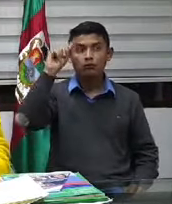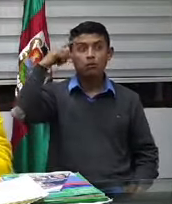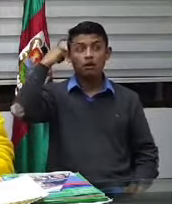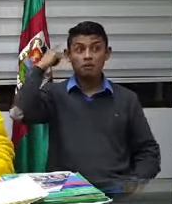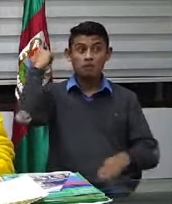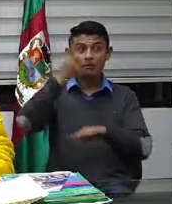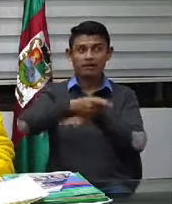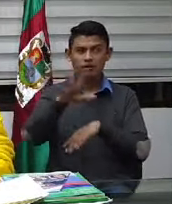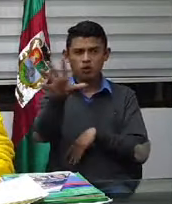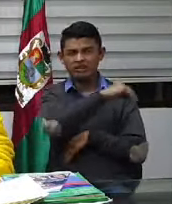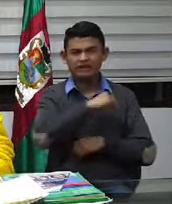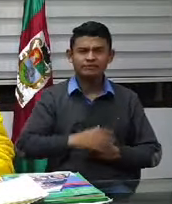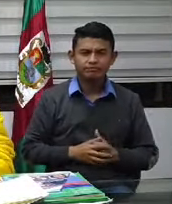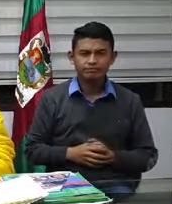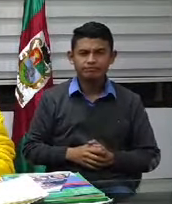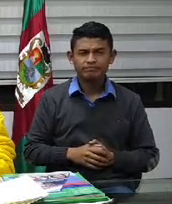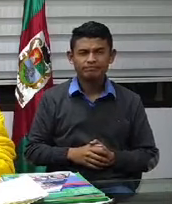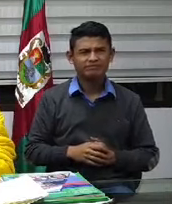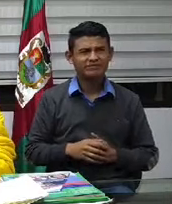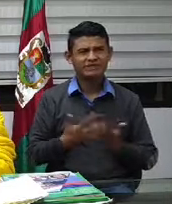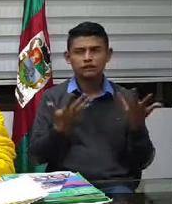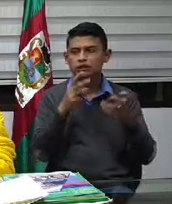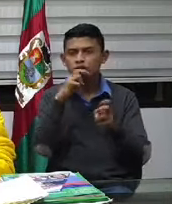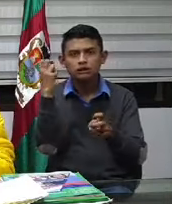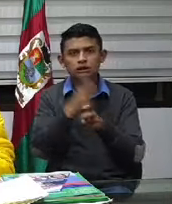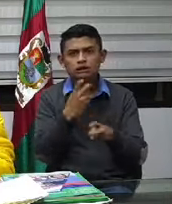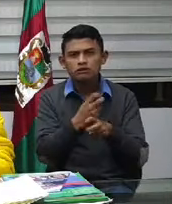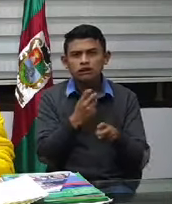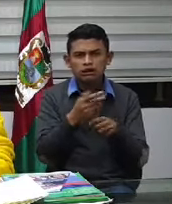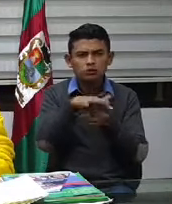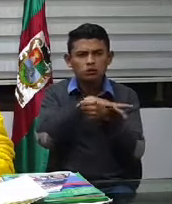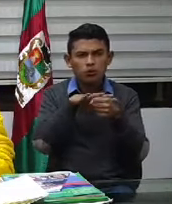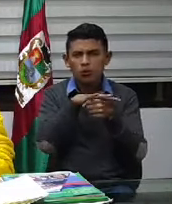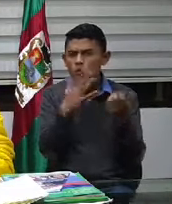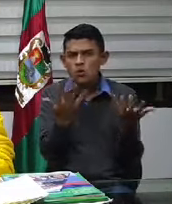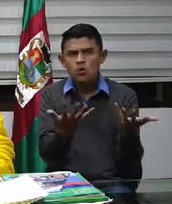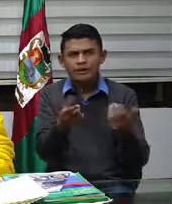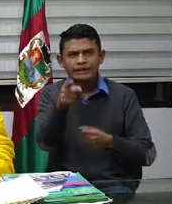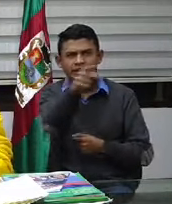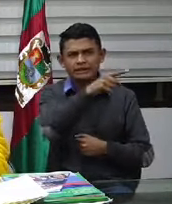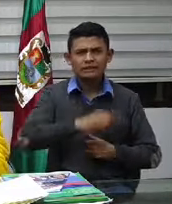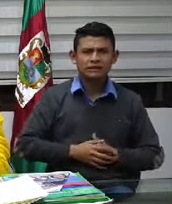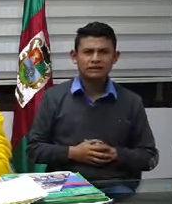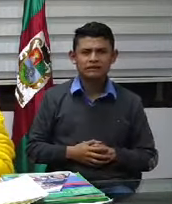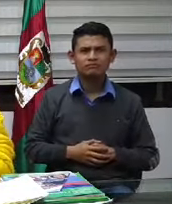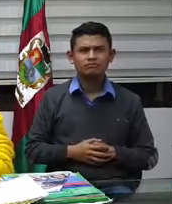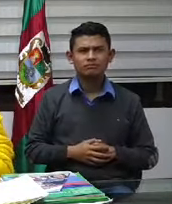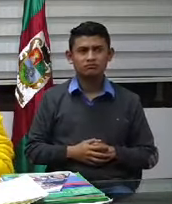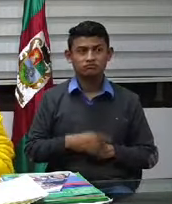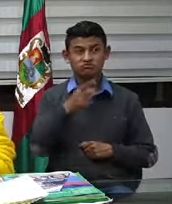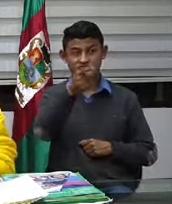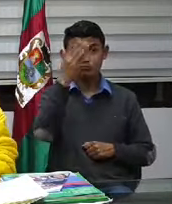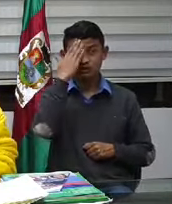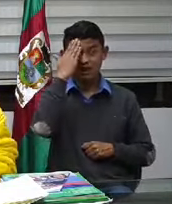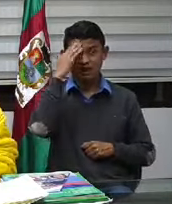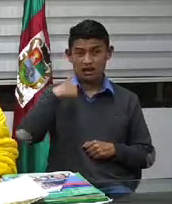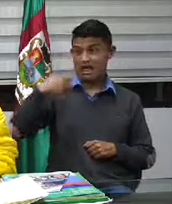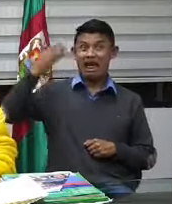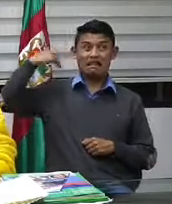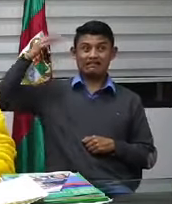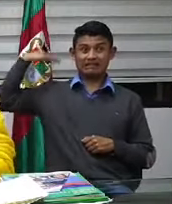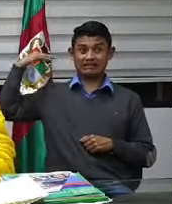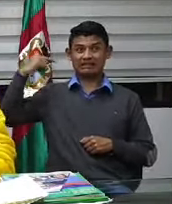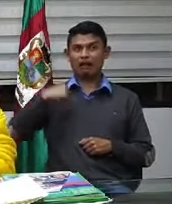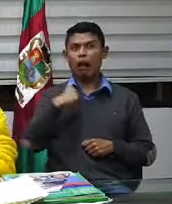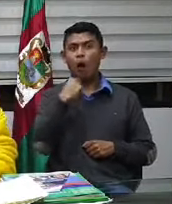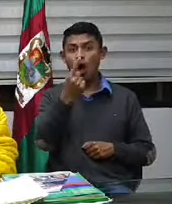acceso más fácil a los, a todos los bienes de consumo. Yo lo he dicho aquí, así como me ha adelantado en muchas